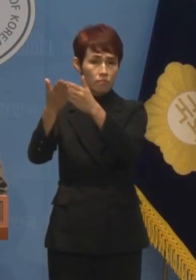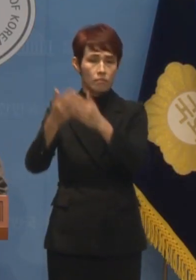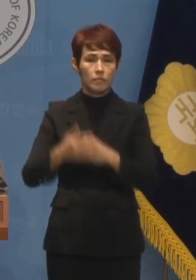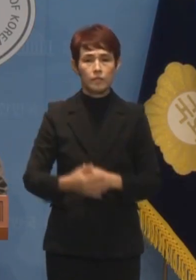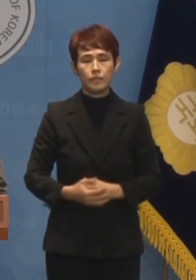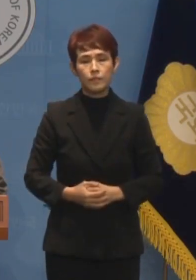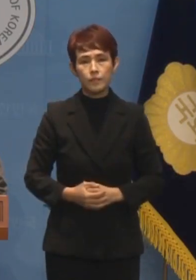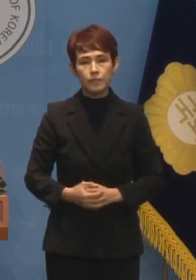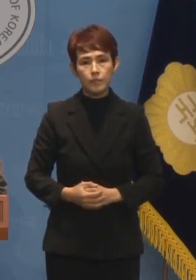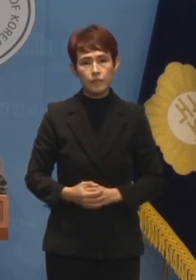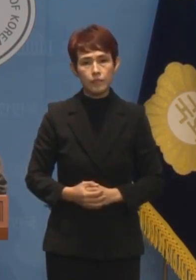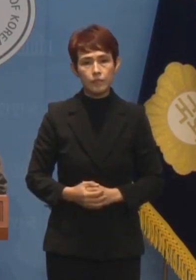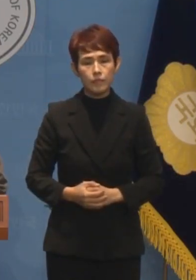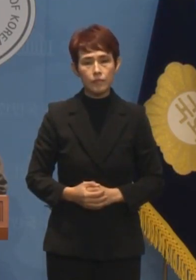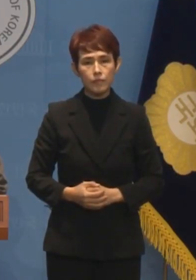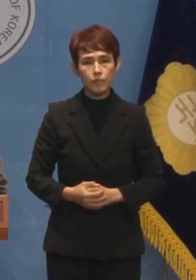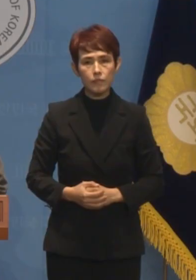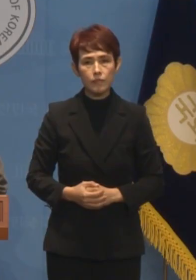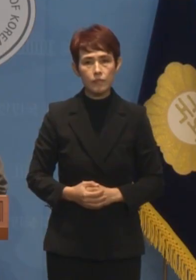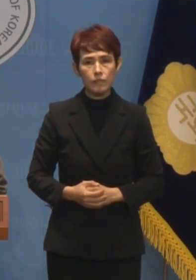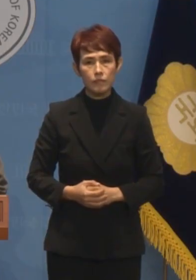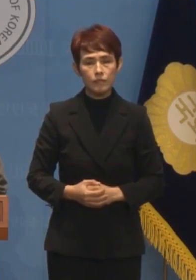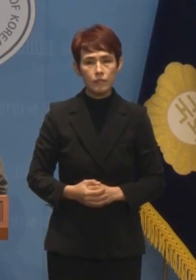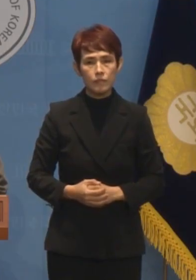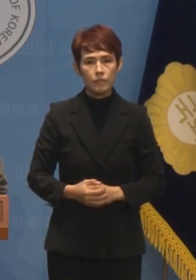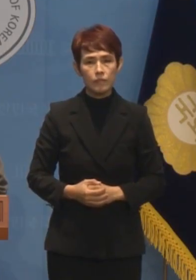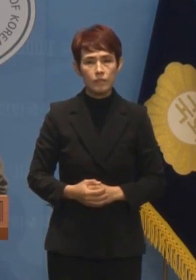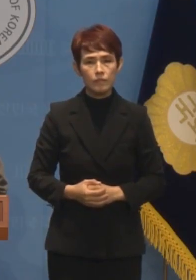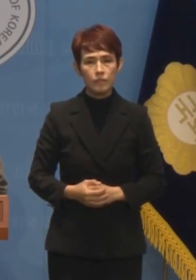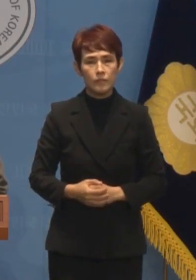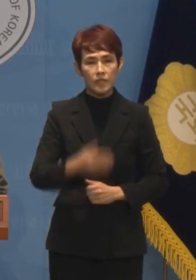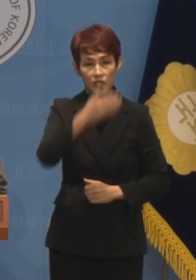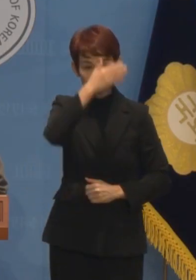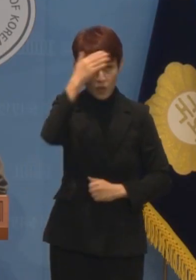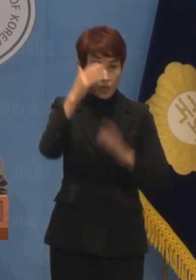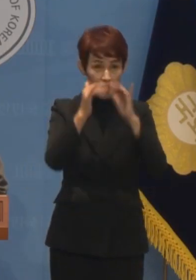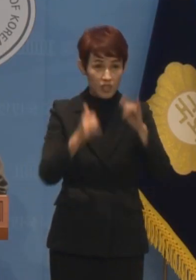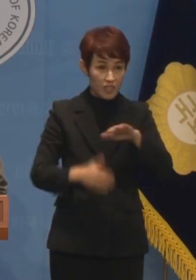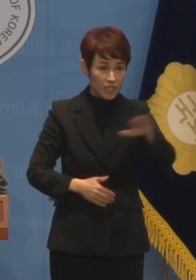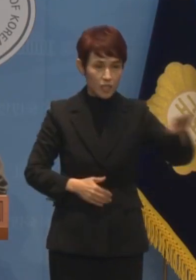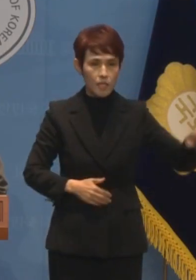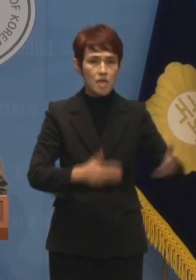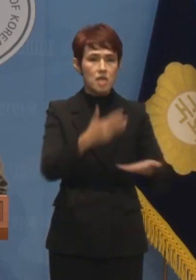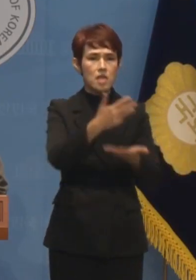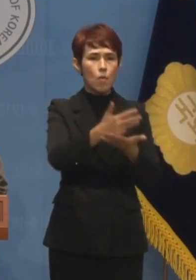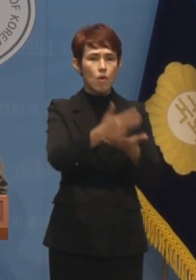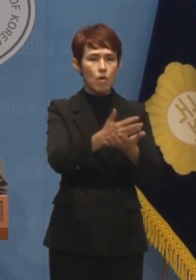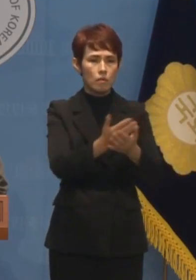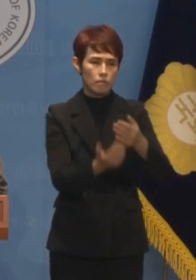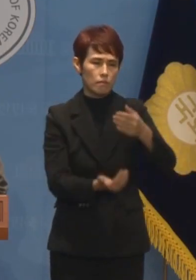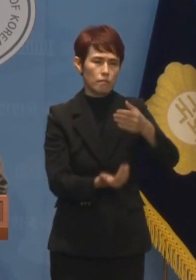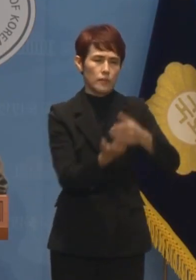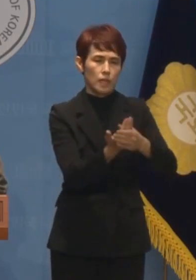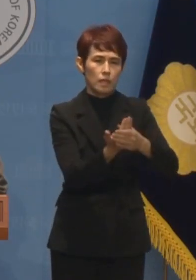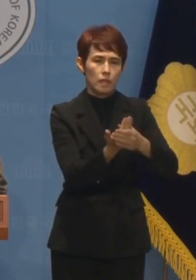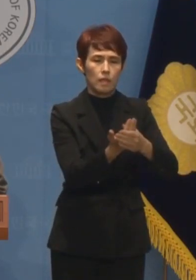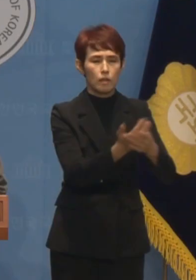미래 세대라 칭송하던 청년들이 이태원에서 억울하게 죽었음에도